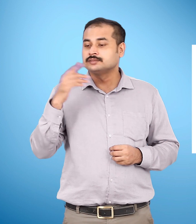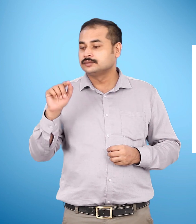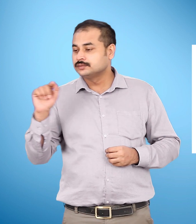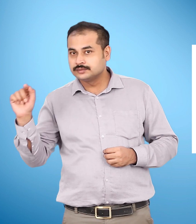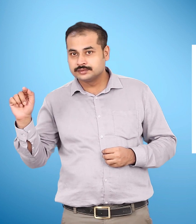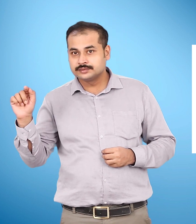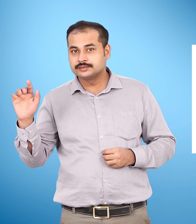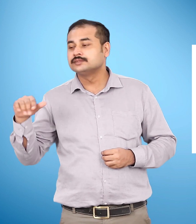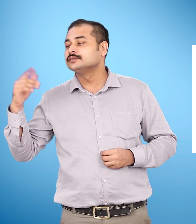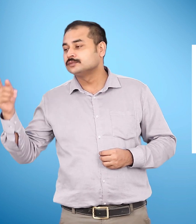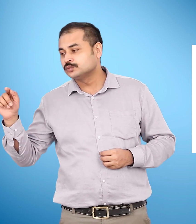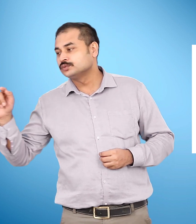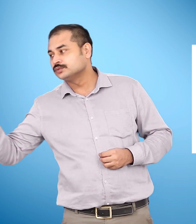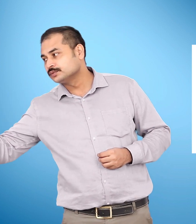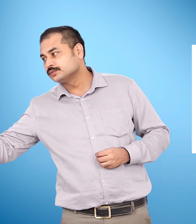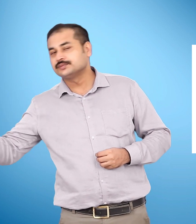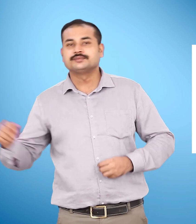रिक्तस्थान,